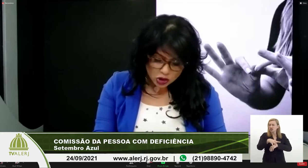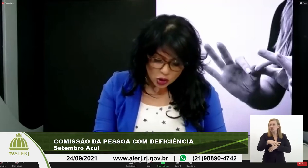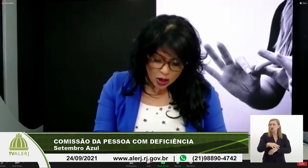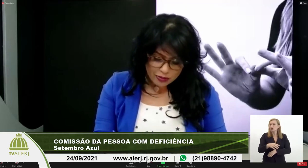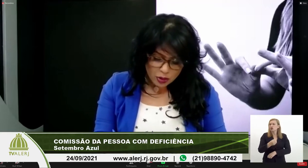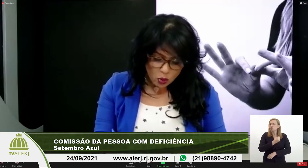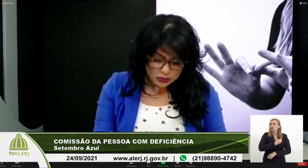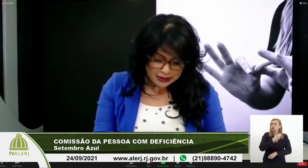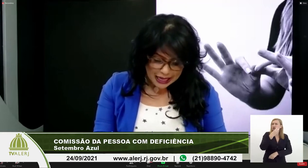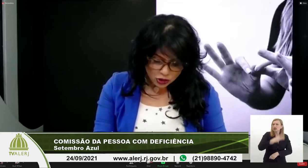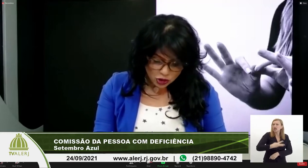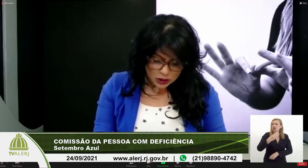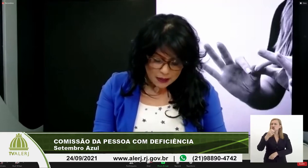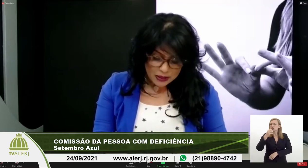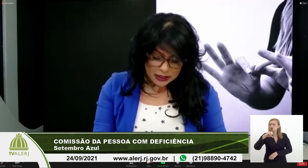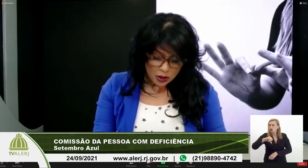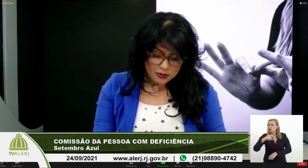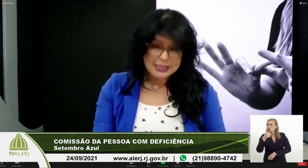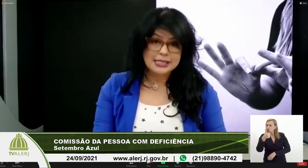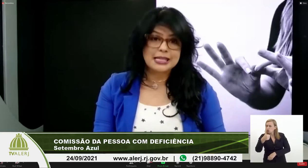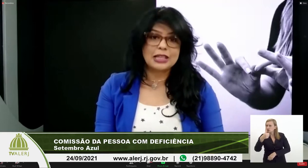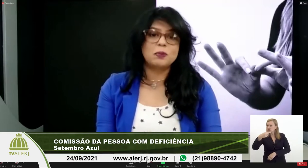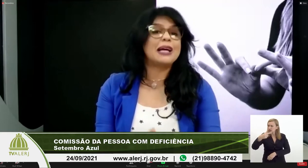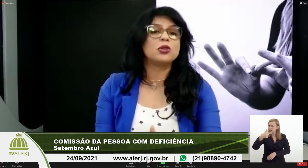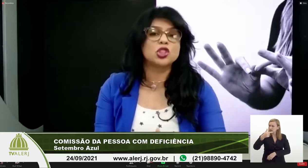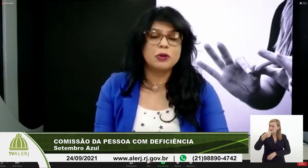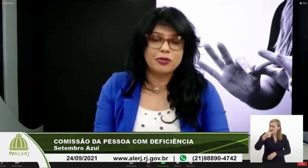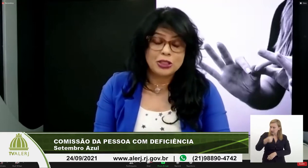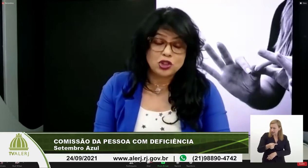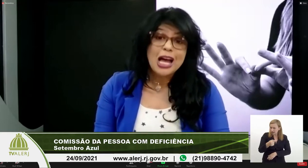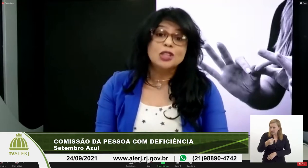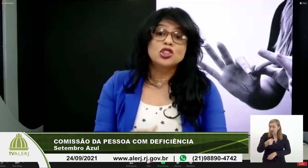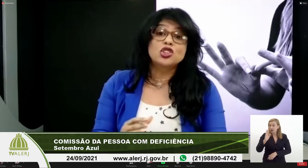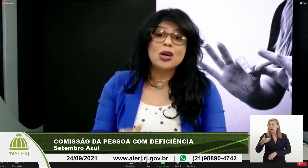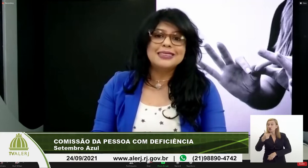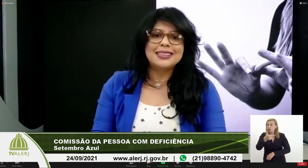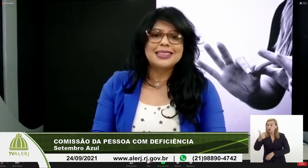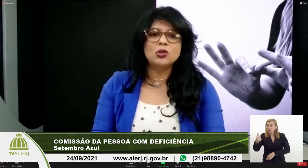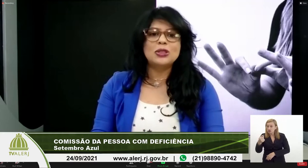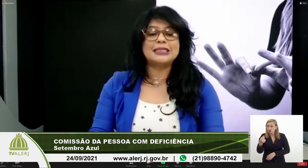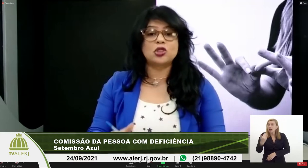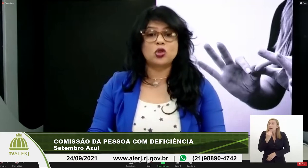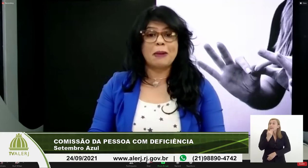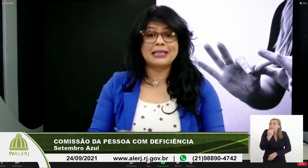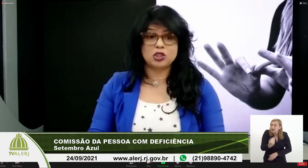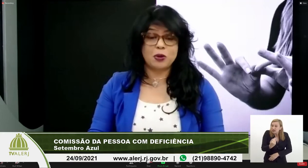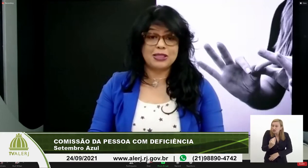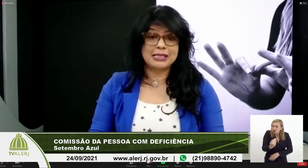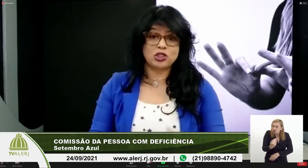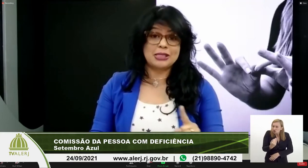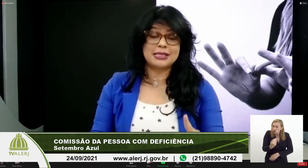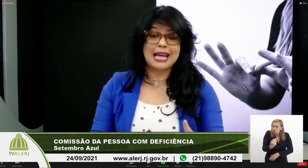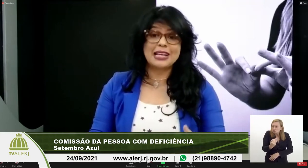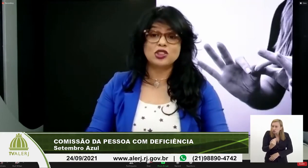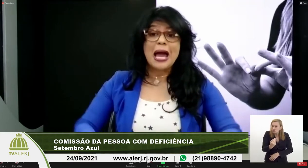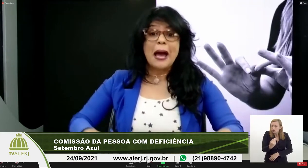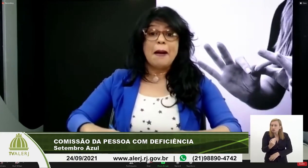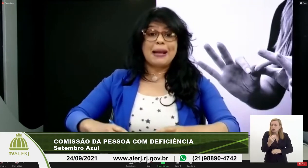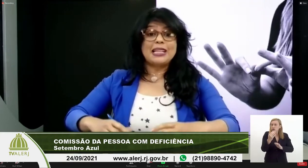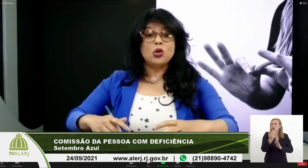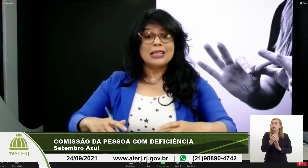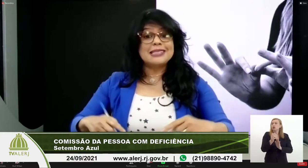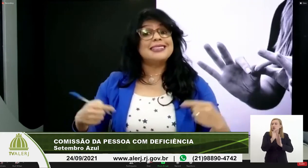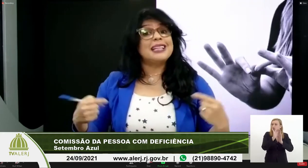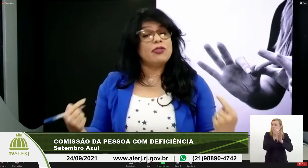3917-3917-2020, solicitando que sejam tomadas as providências necessárias